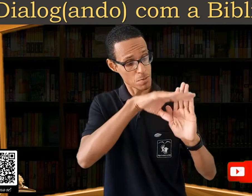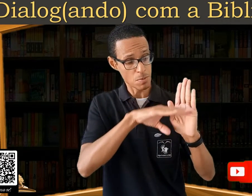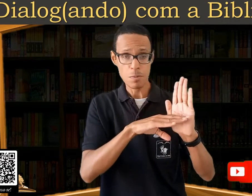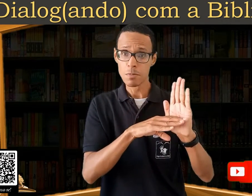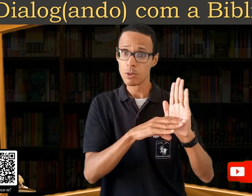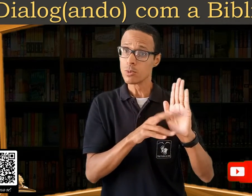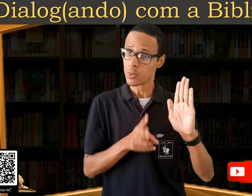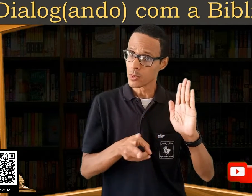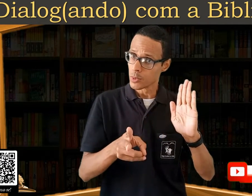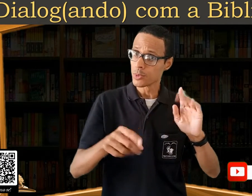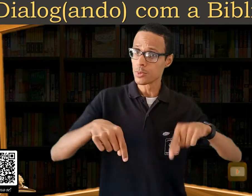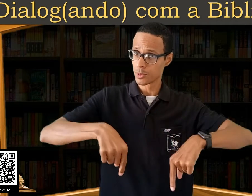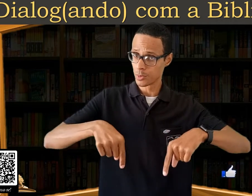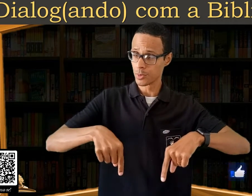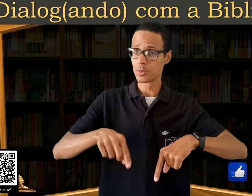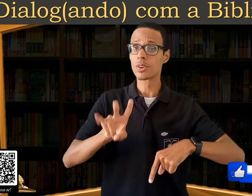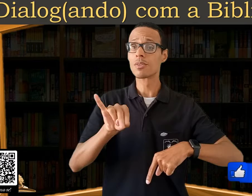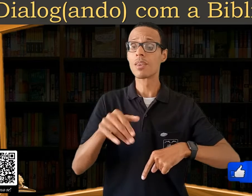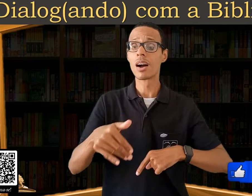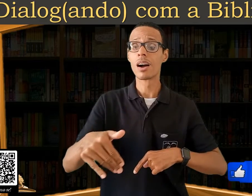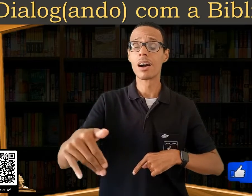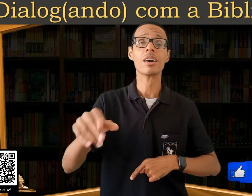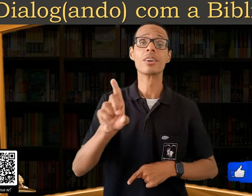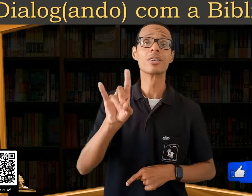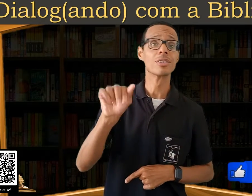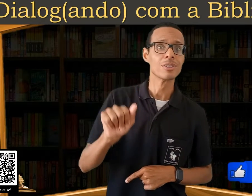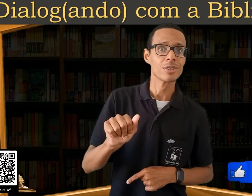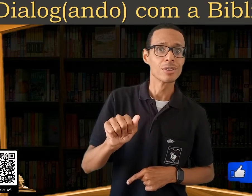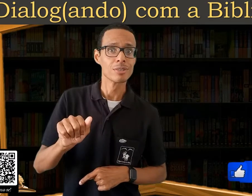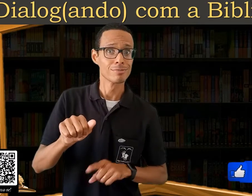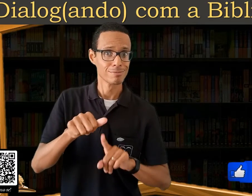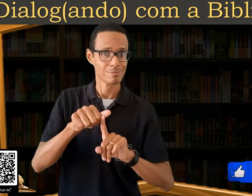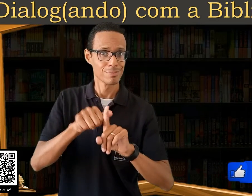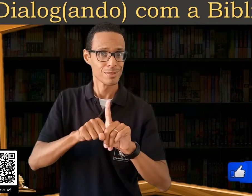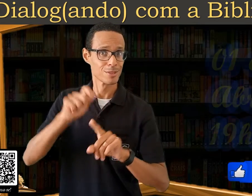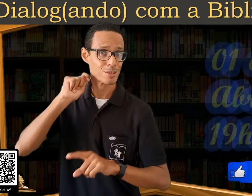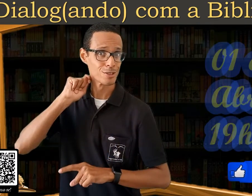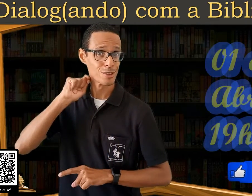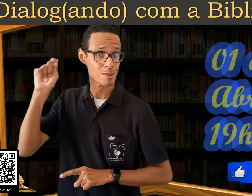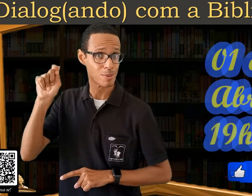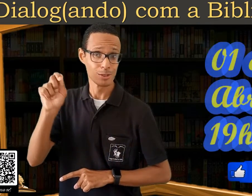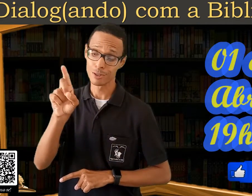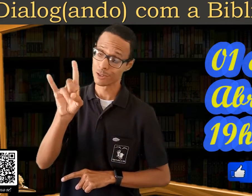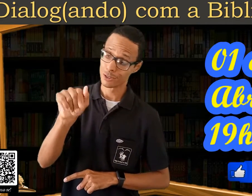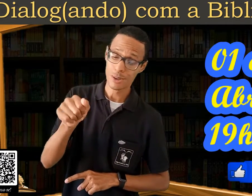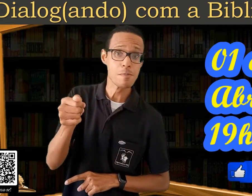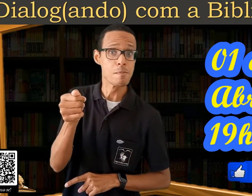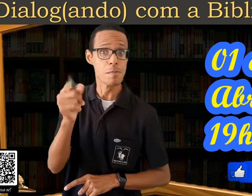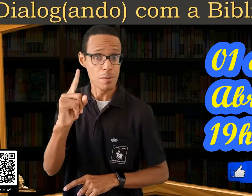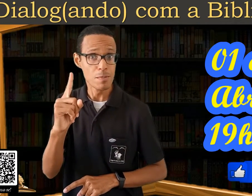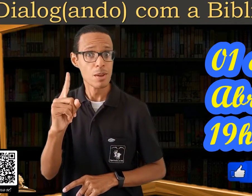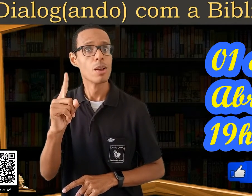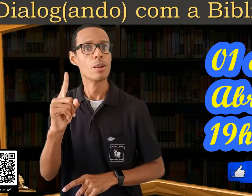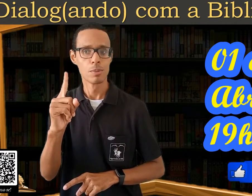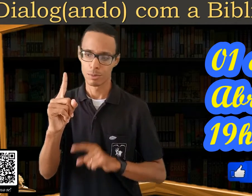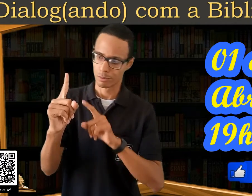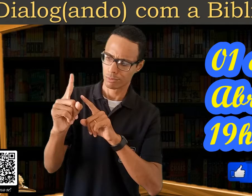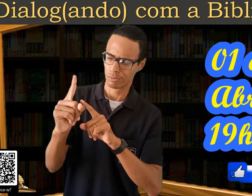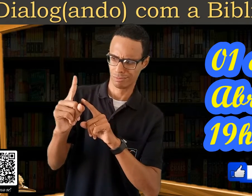para o nosso próximo Dialogando, seguindo a nossa programação, teremos, no dia 1º